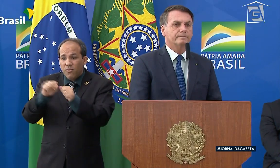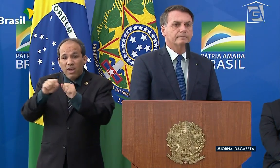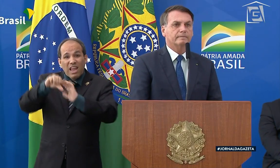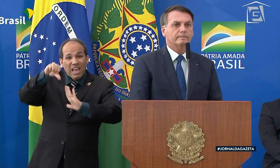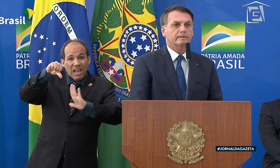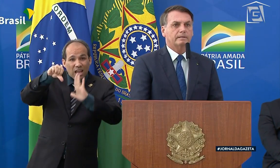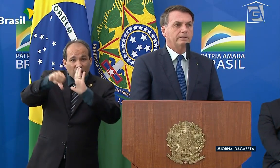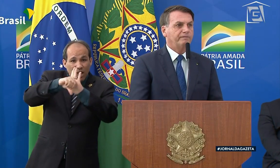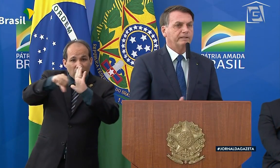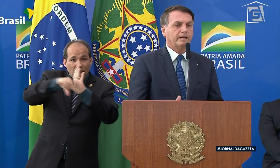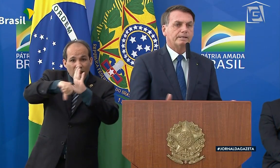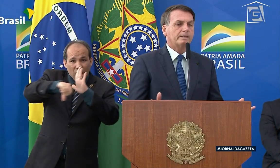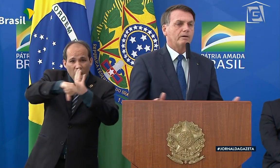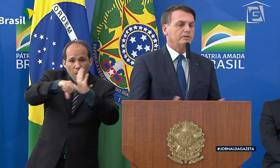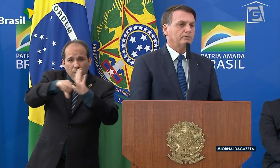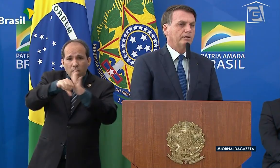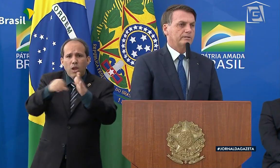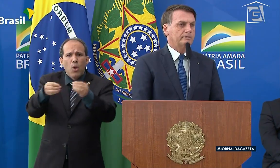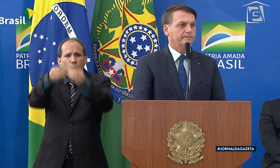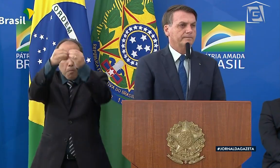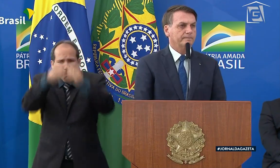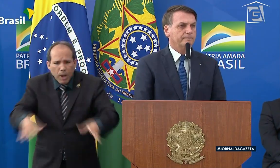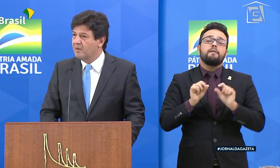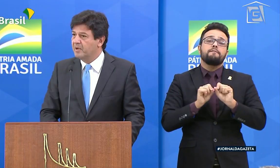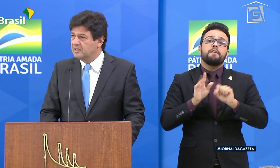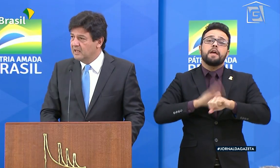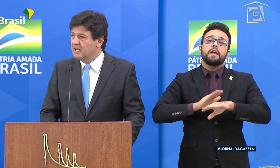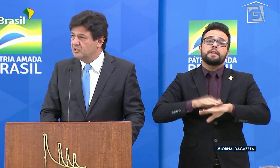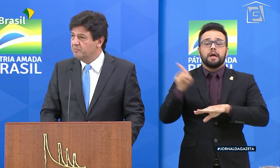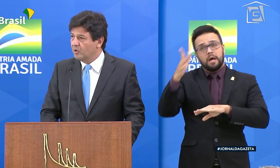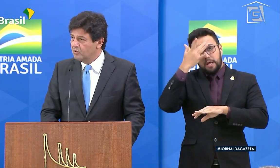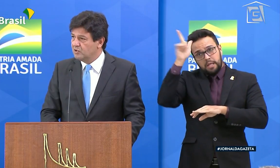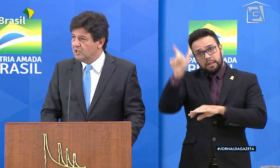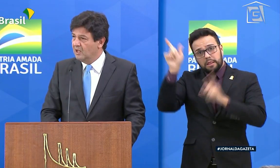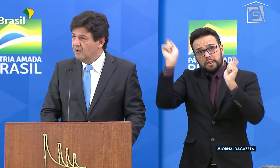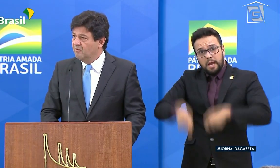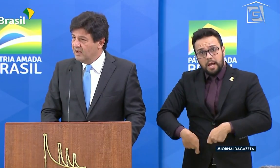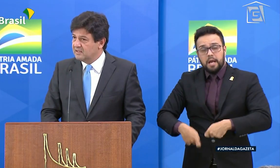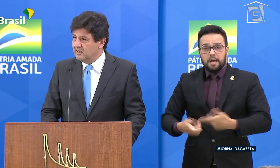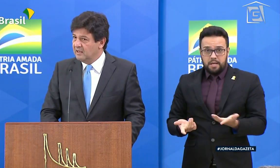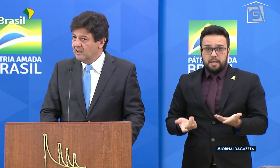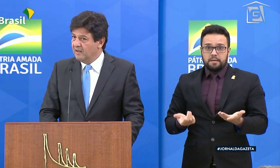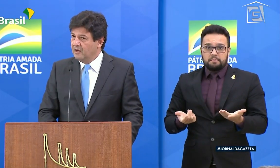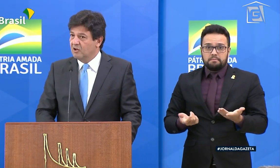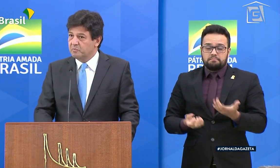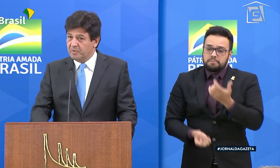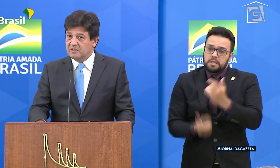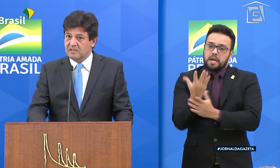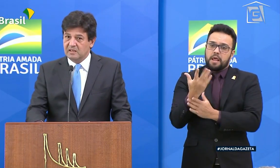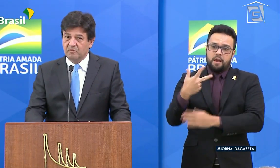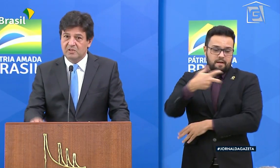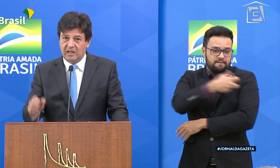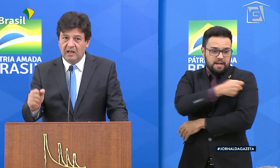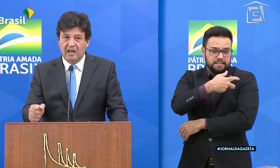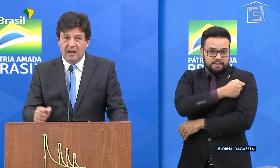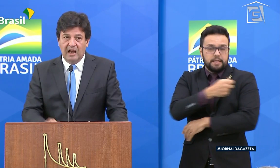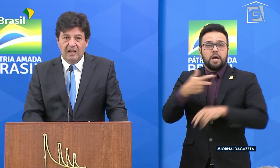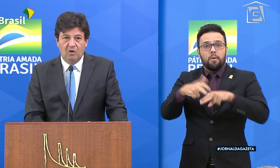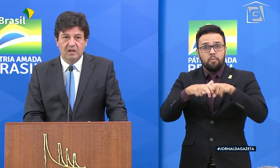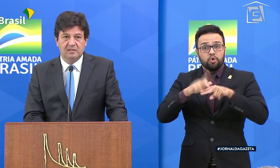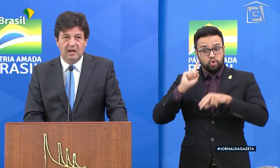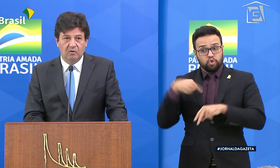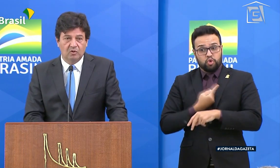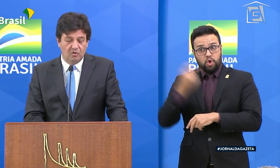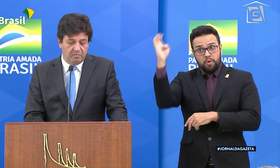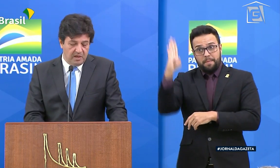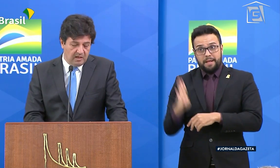depois de pelo menos duas semanas de tensão entre o presidente e o agora ex-ministro. Os dois divergiam principalmente sobre a estratégia